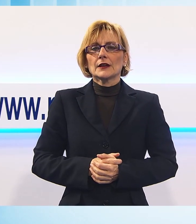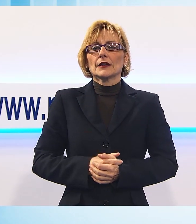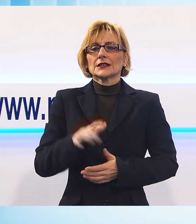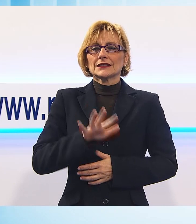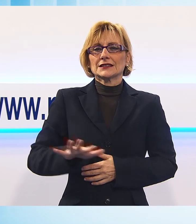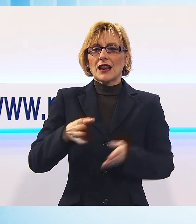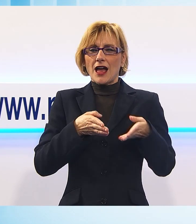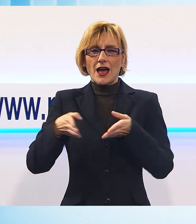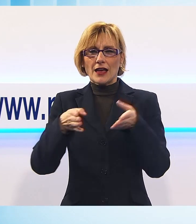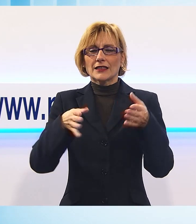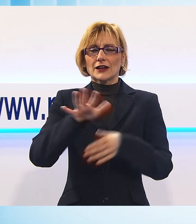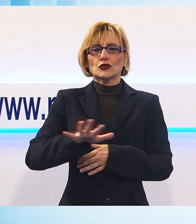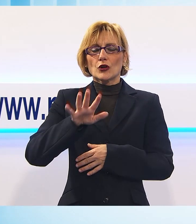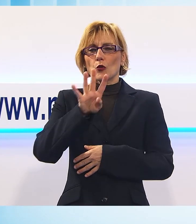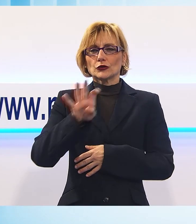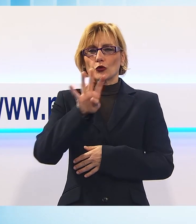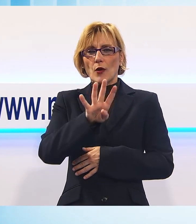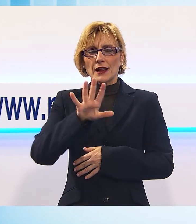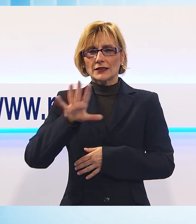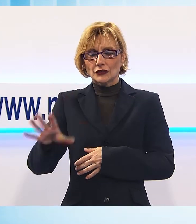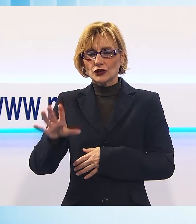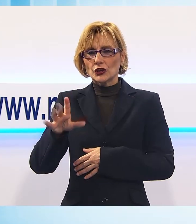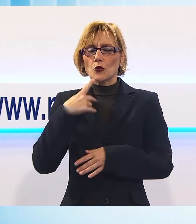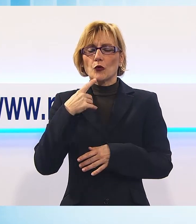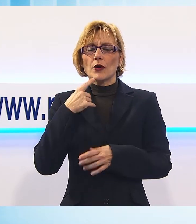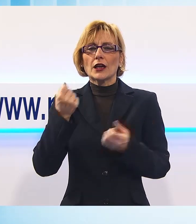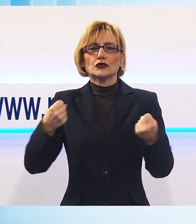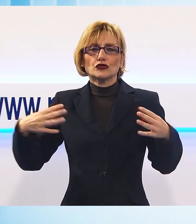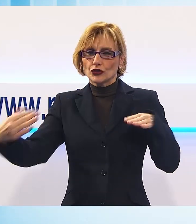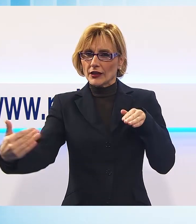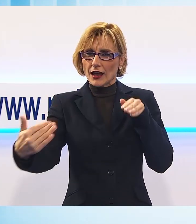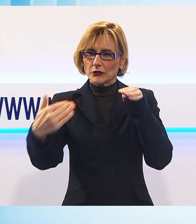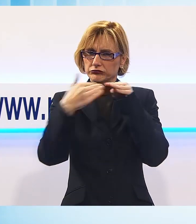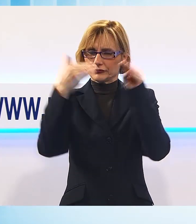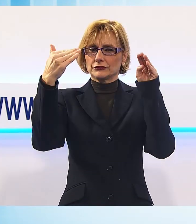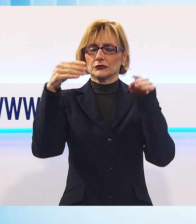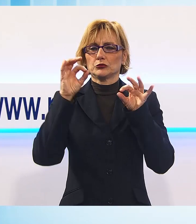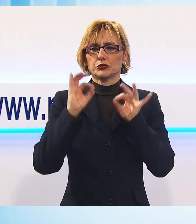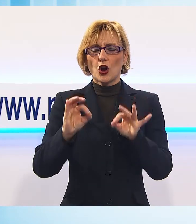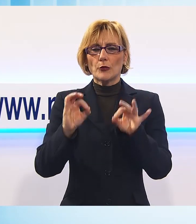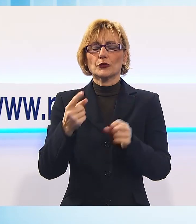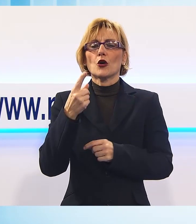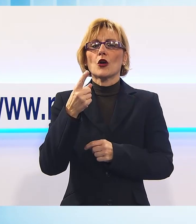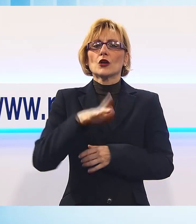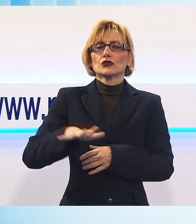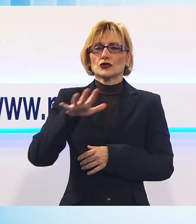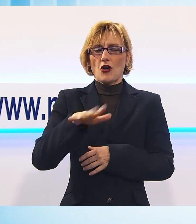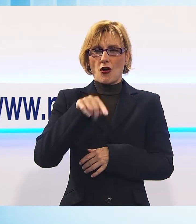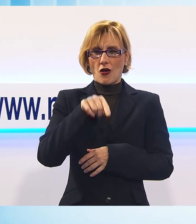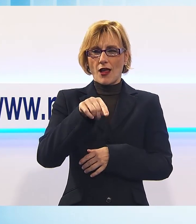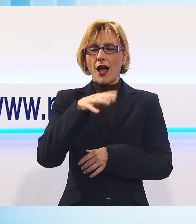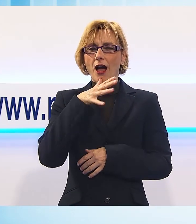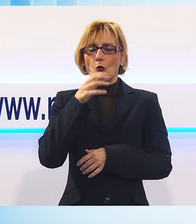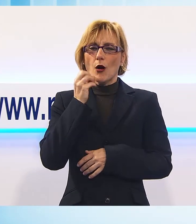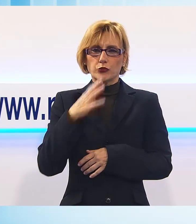regionale 445 della Garfagnana per un incidente stradale che ha coinvolto due auto in località Acquabona sul territorio